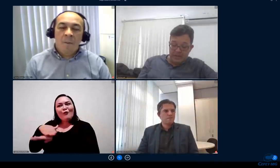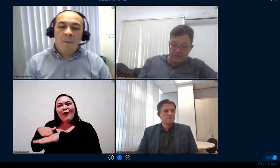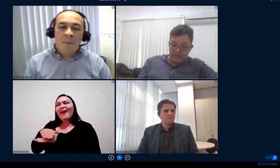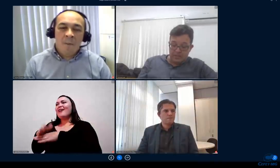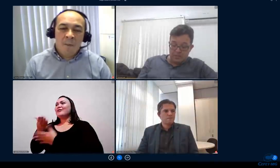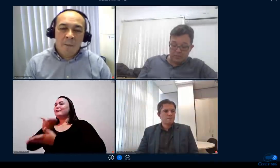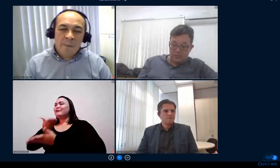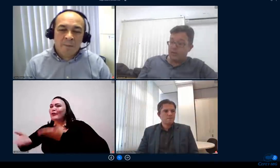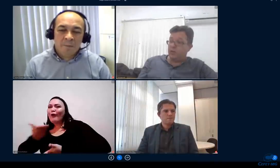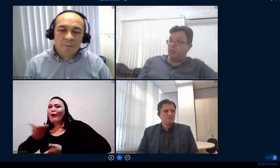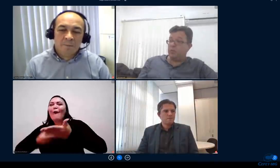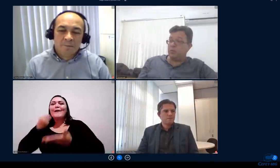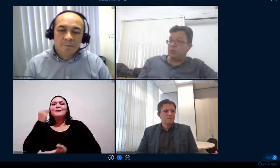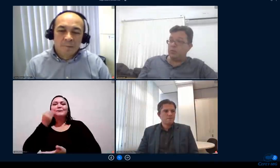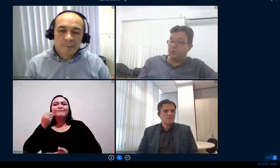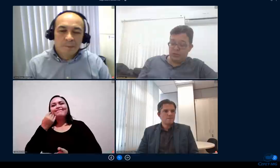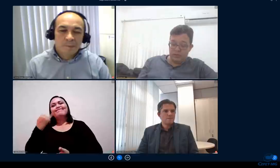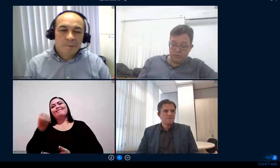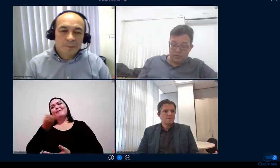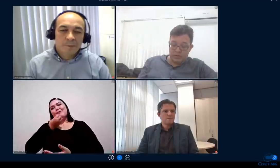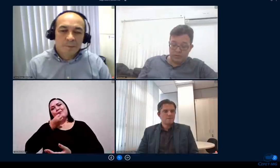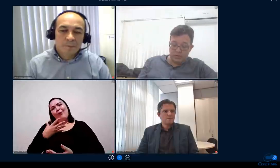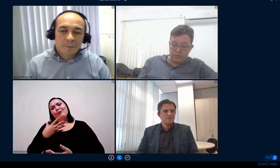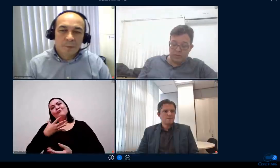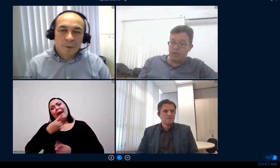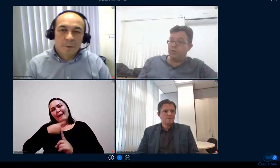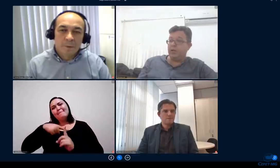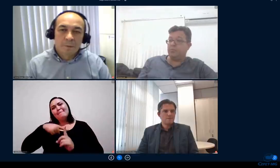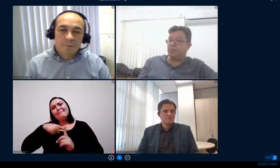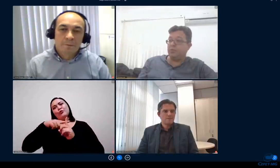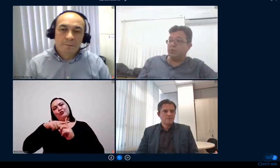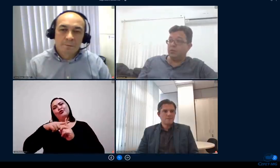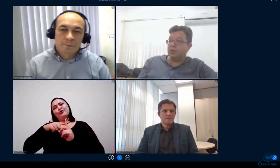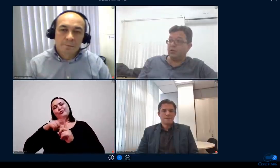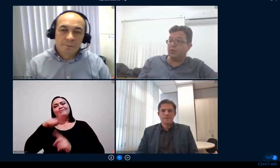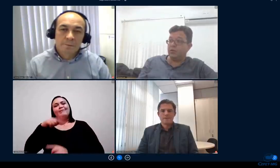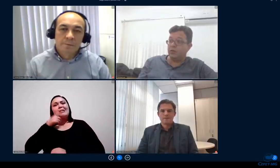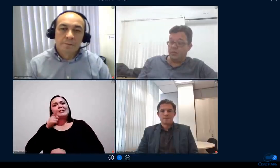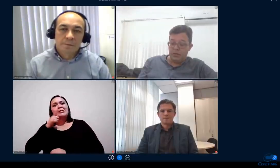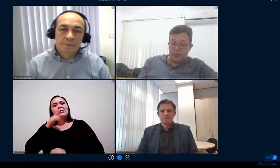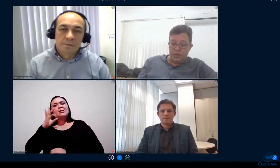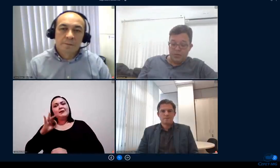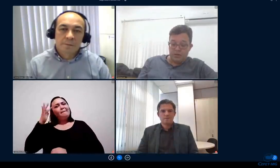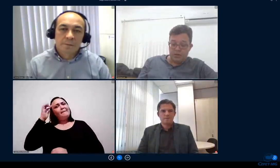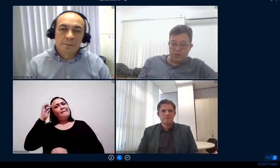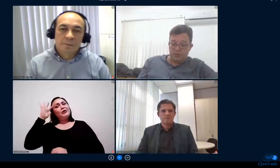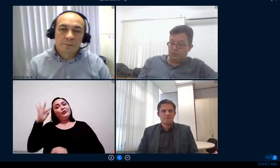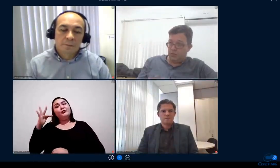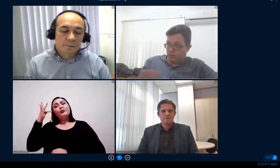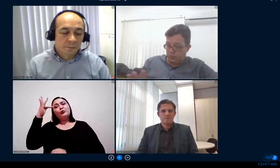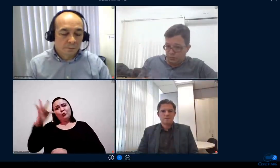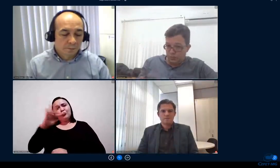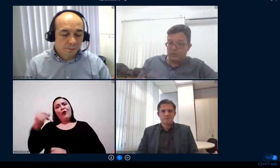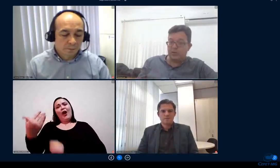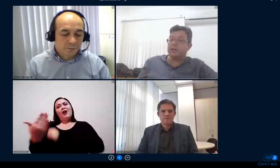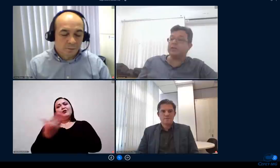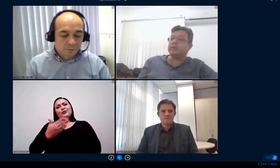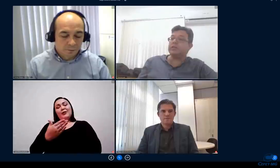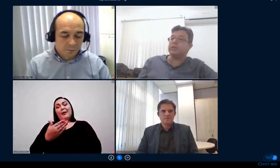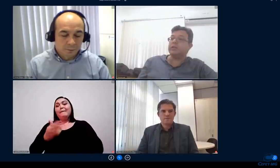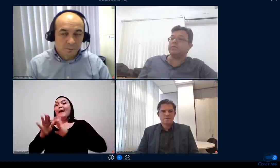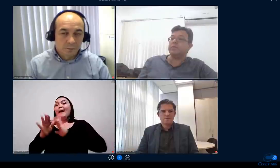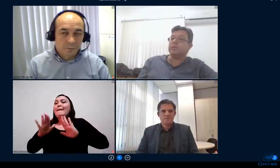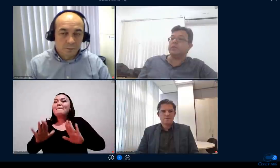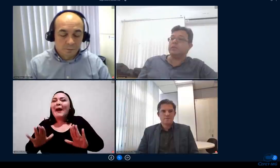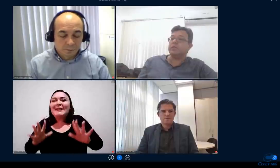então já é um outro ponto positivo que eu acredito que é um ganho aí para o futuro da instituição mas olha não são flores tá